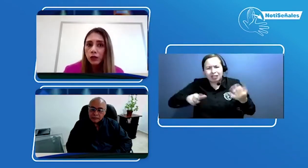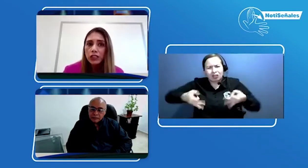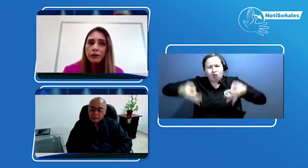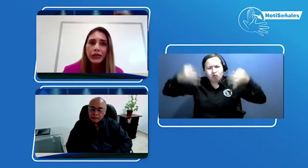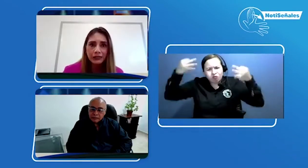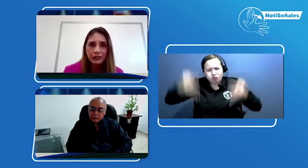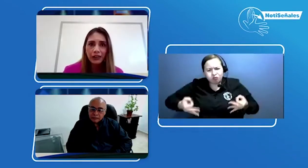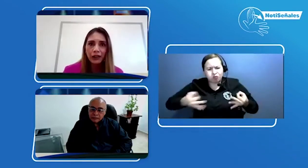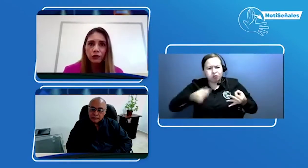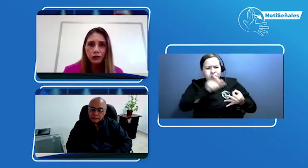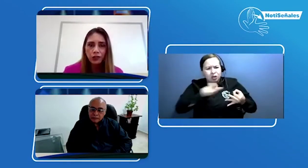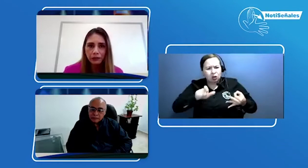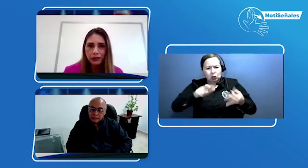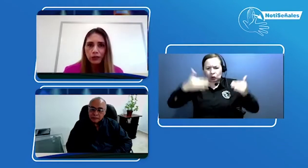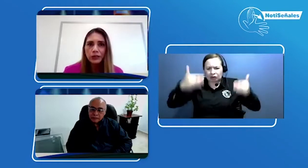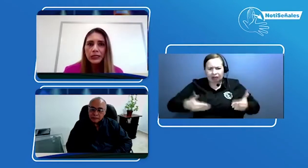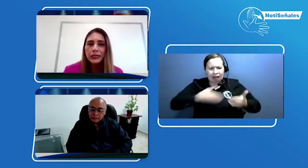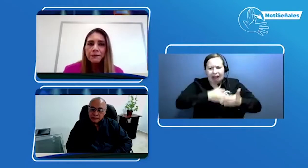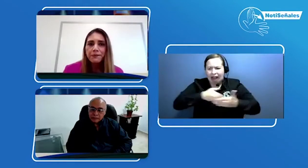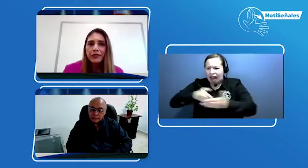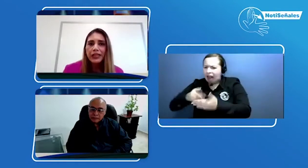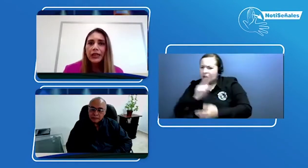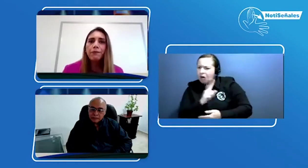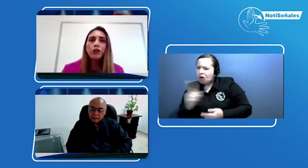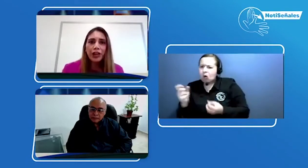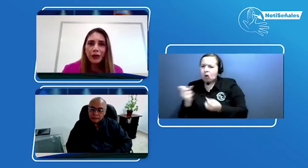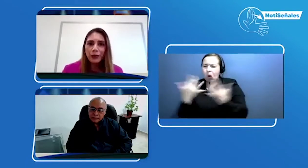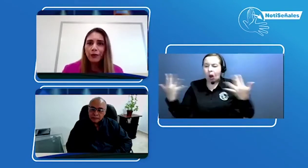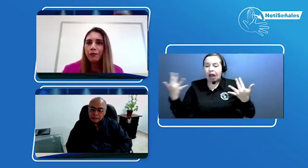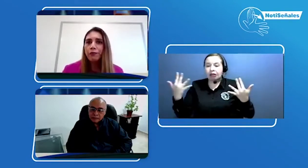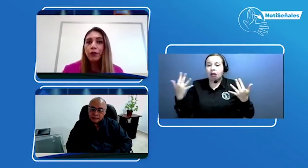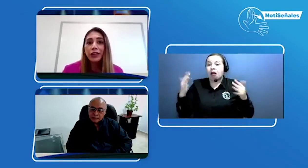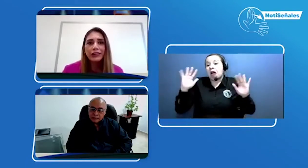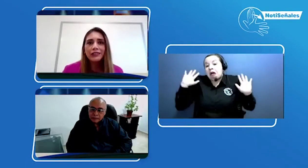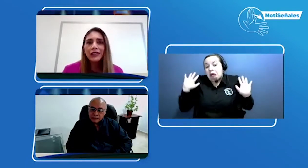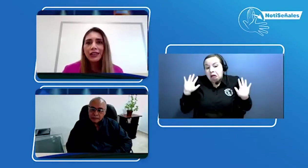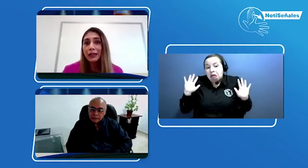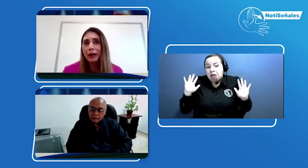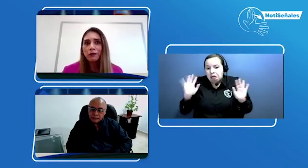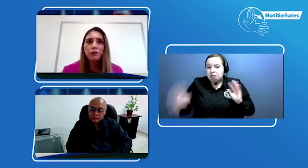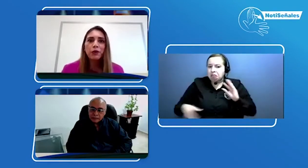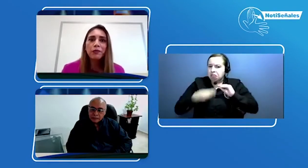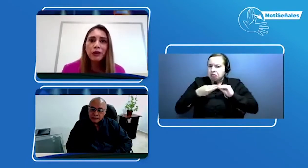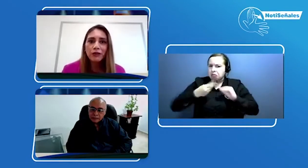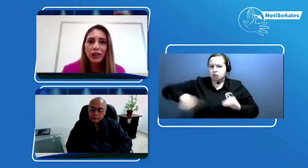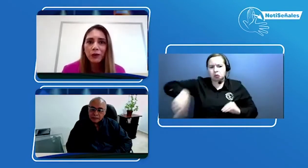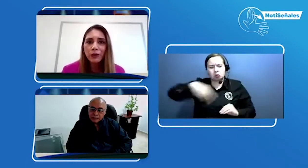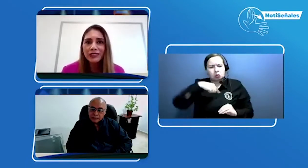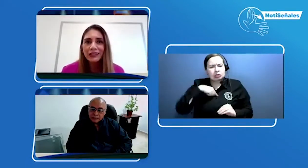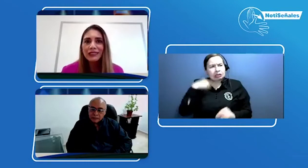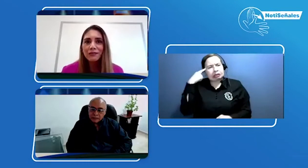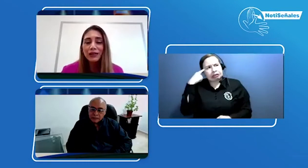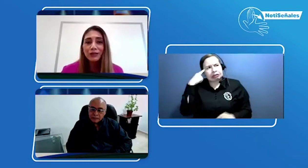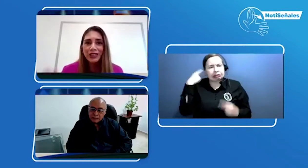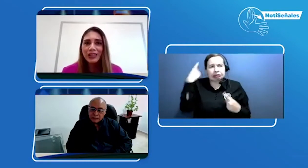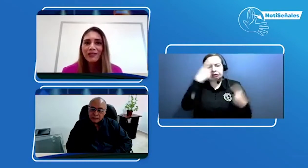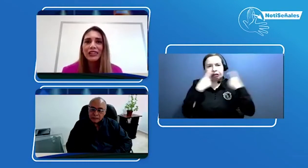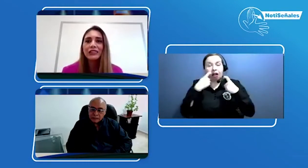para acceder a nuestros servicios. Y por qué no poder decir que tengamos por lo menos algunos establecimientos en diferentes